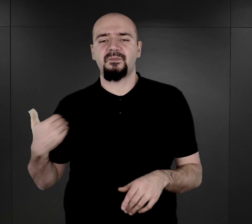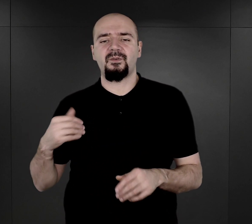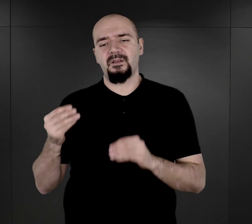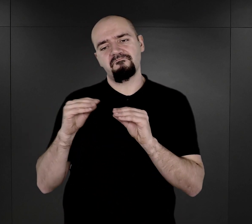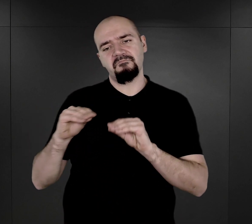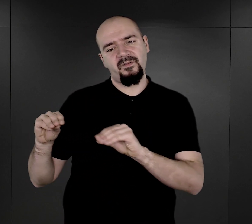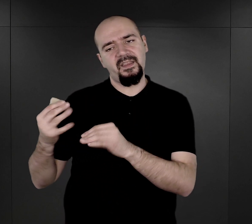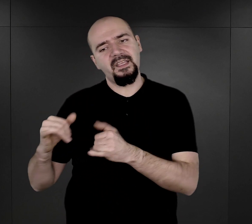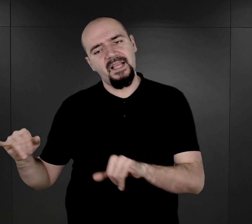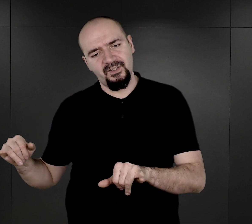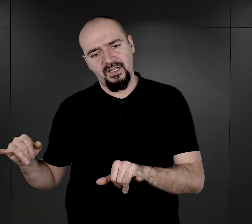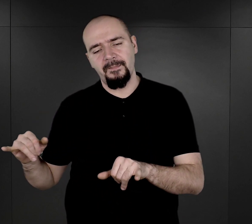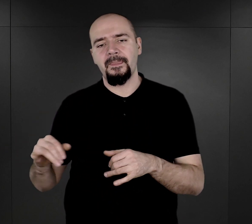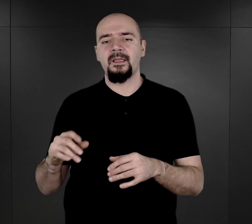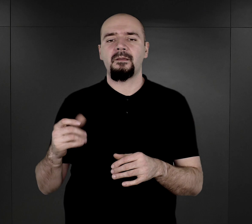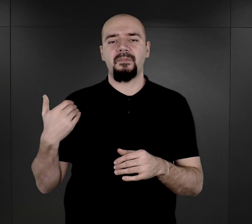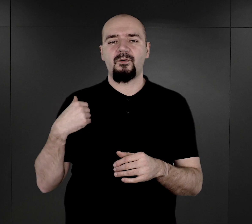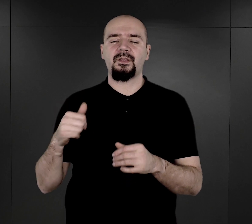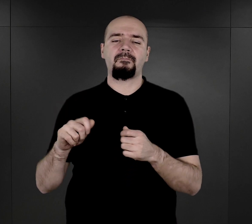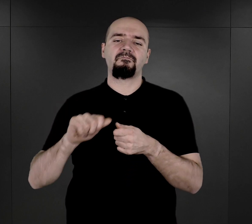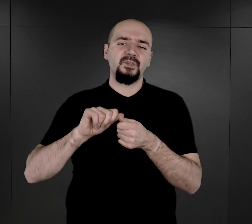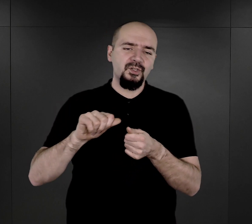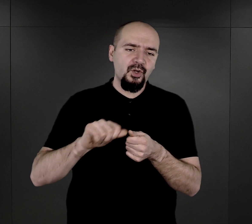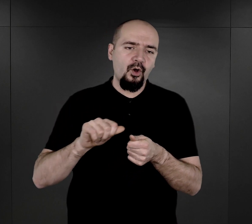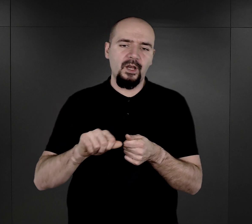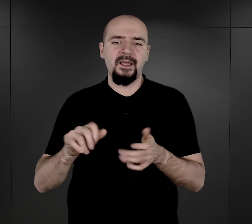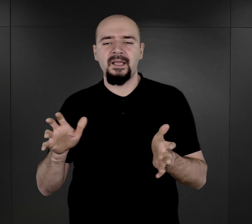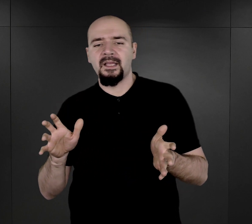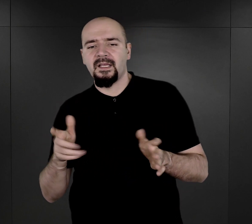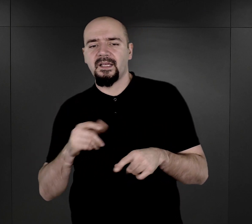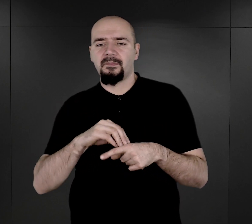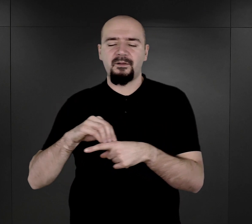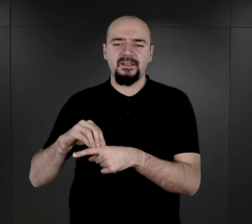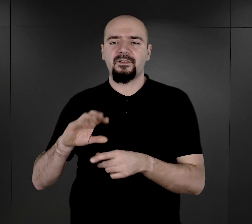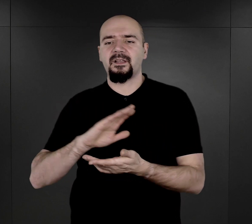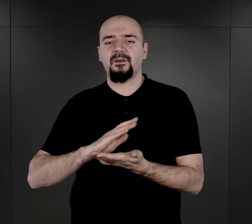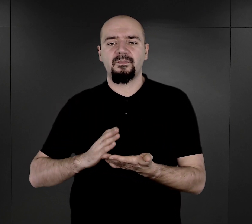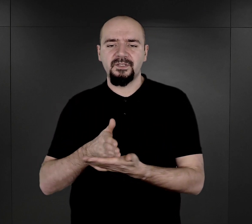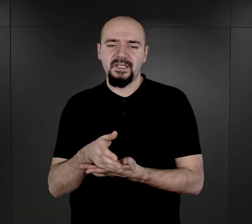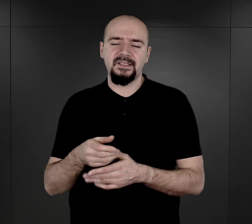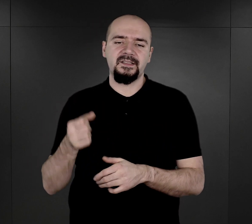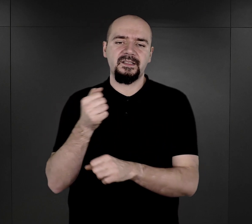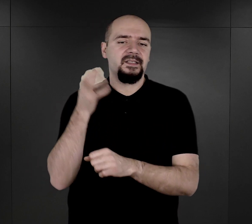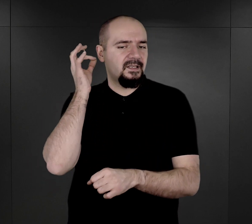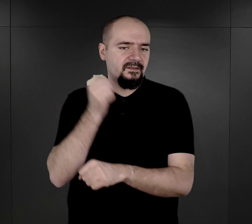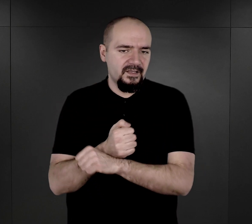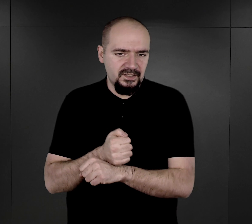kindergarten, rodzaj przedszkola żłobka, prowadzonego przez więźniarkę. Dzieci miały mieć tam